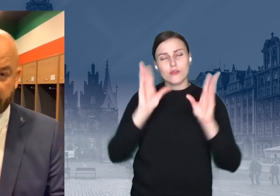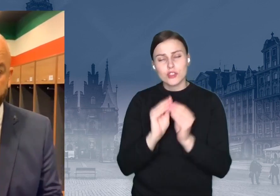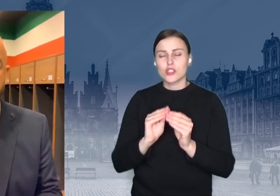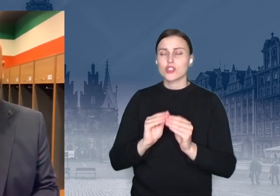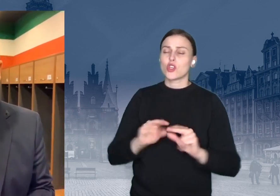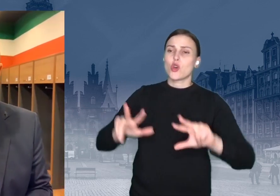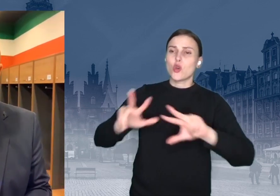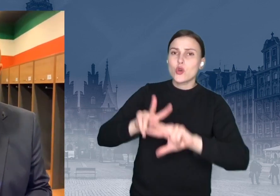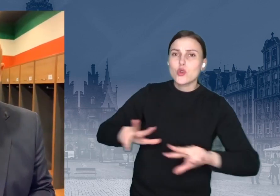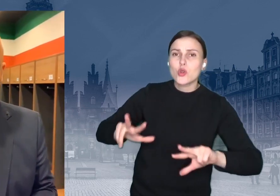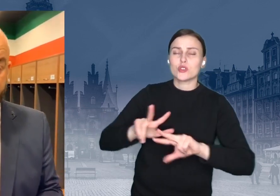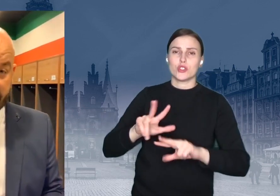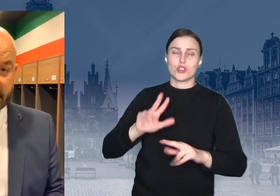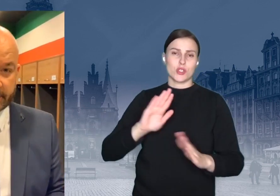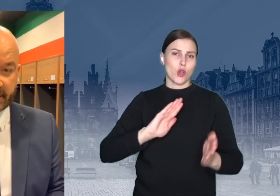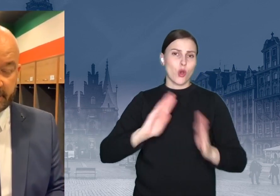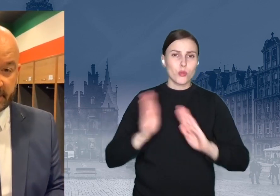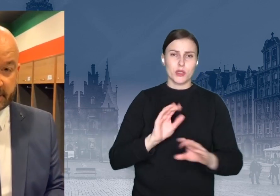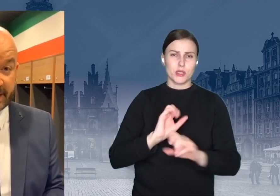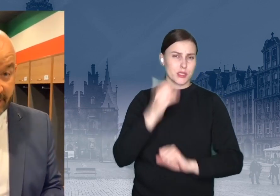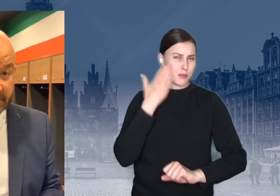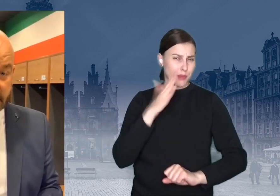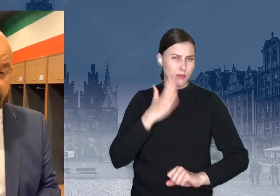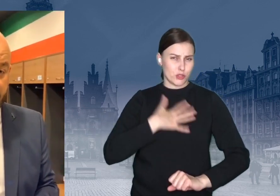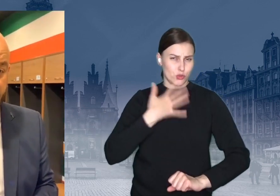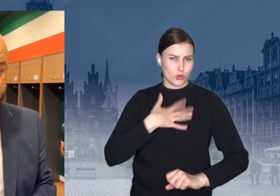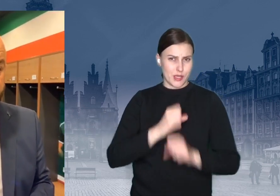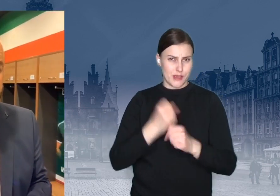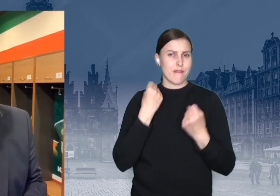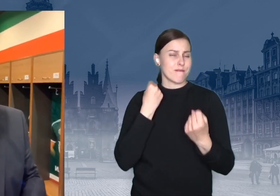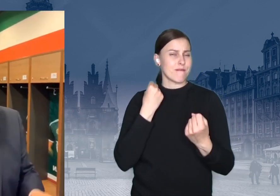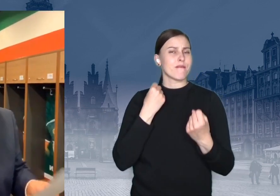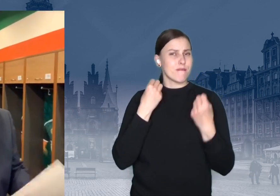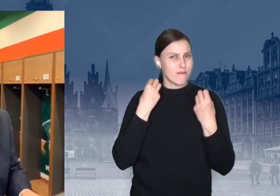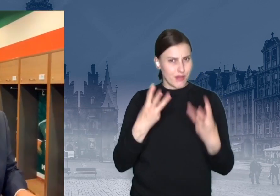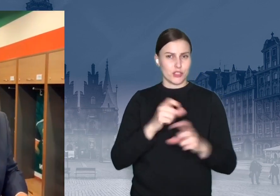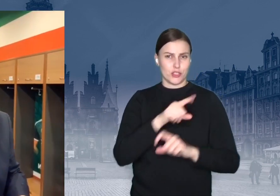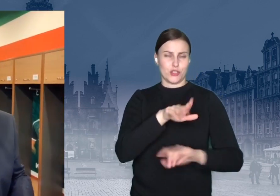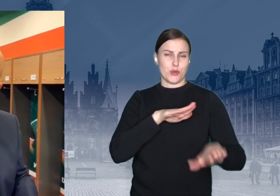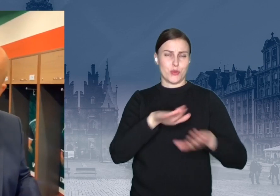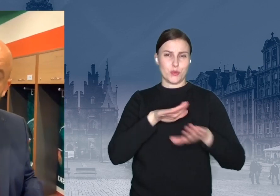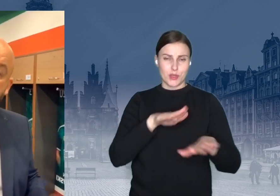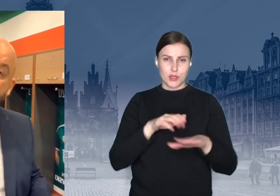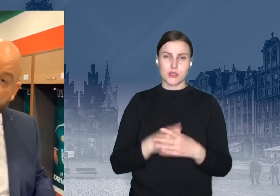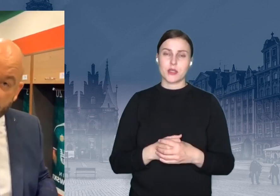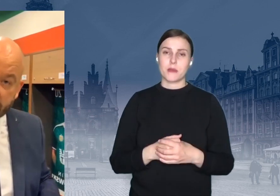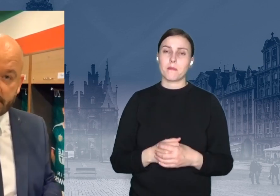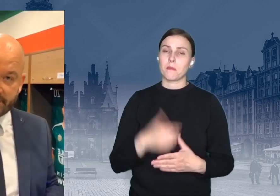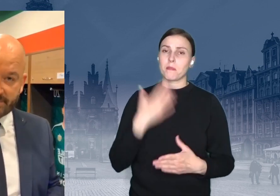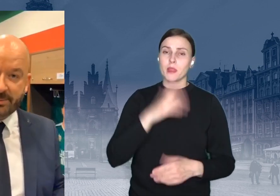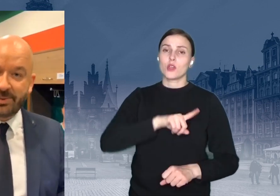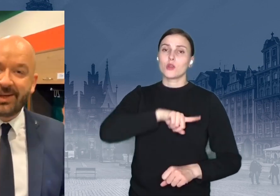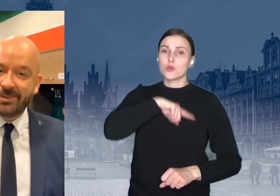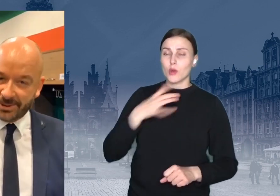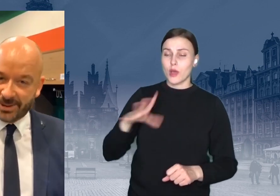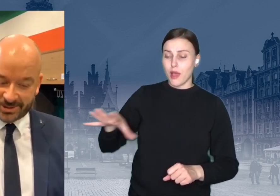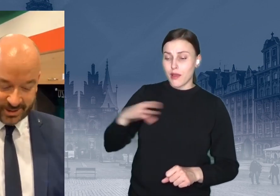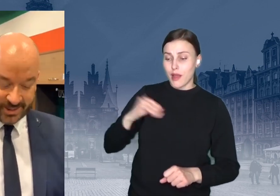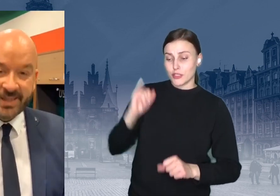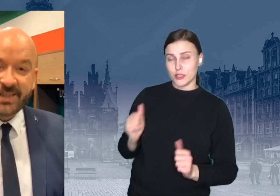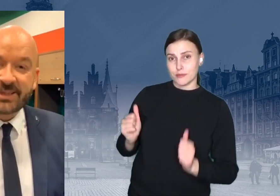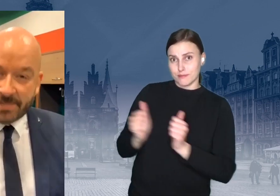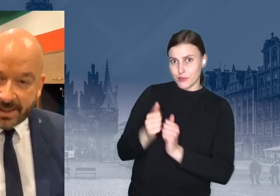odczuliście, jak ważne są takie miejsca. Jak ważne są takie miejsca. Właśnie to dłuższe przebywanie z naszymi milusińskimi w domu,